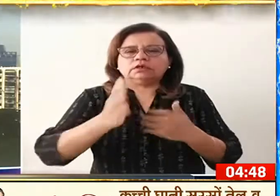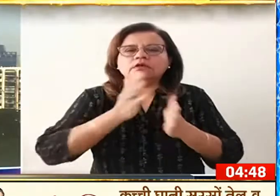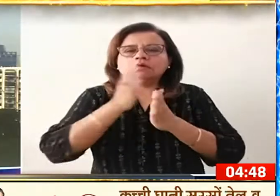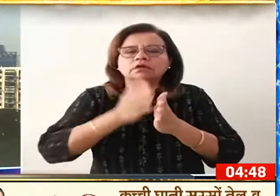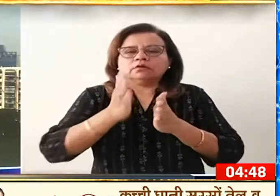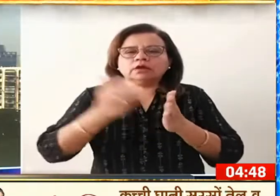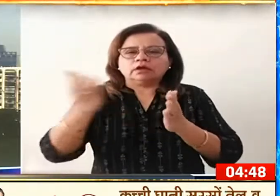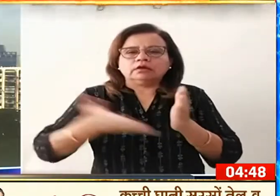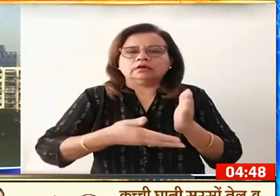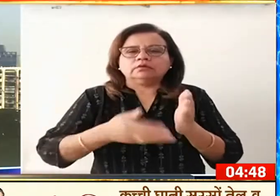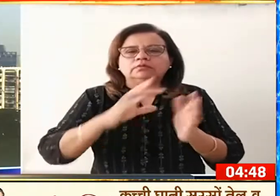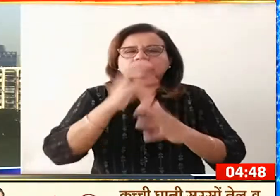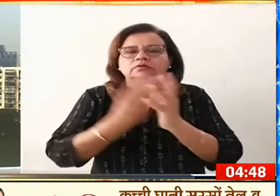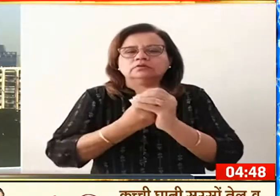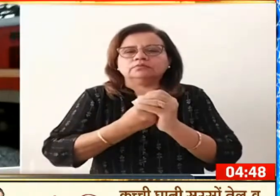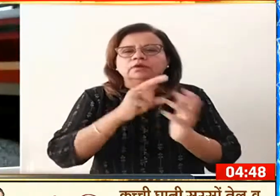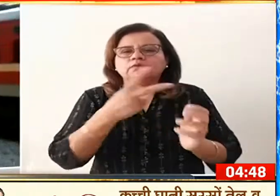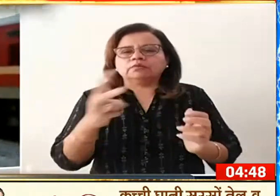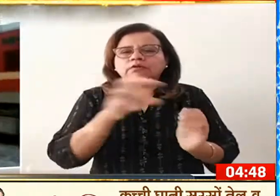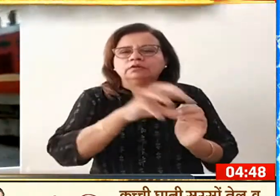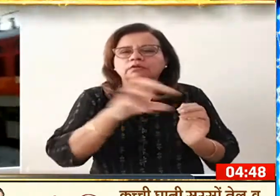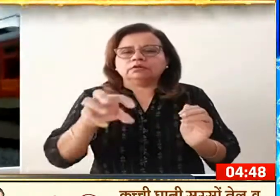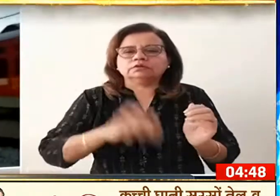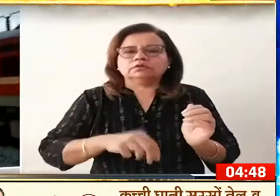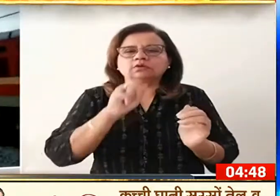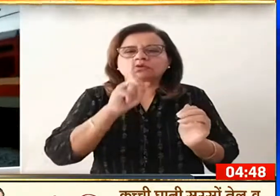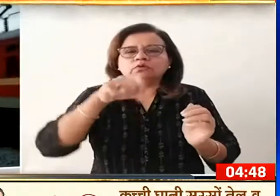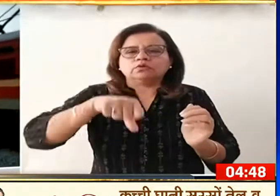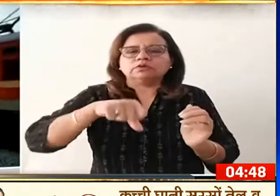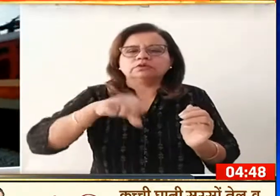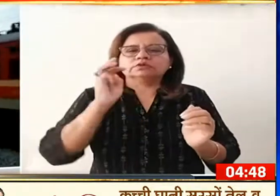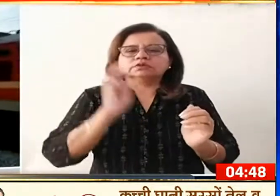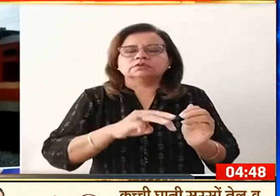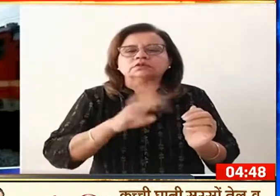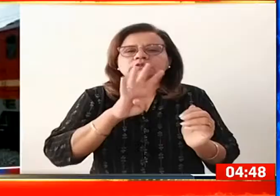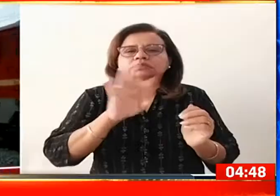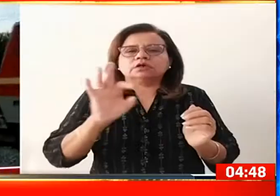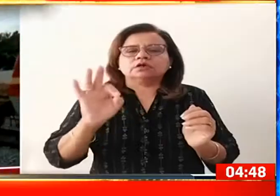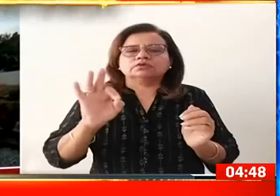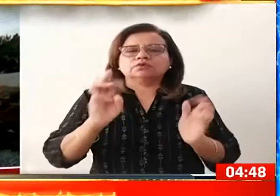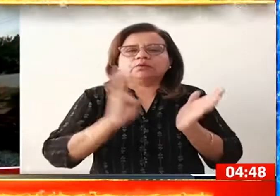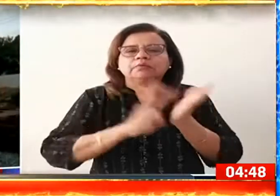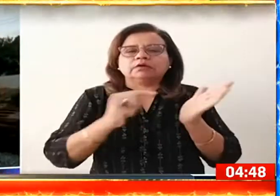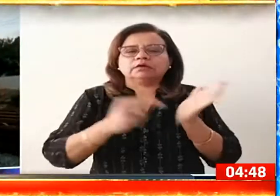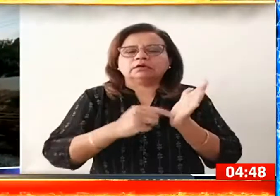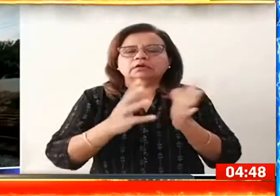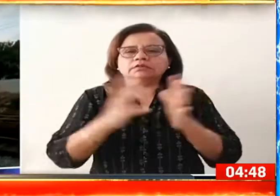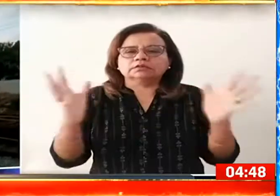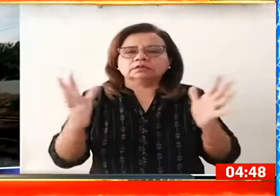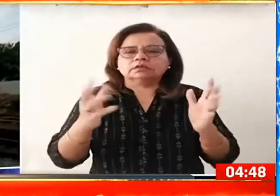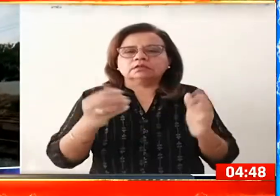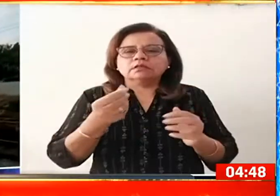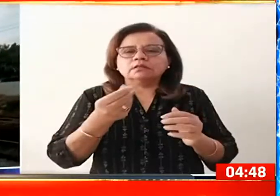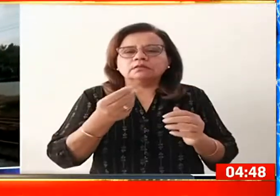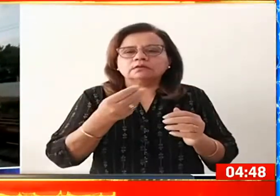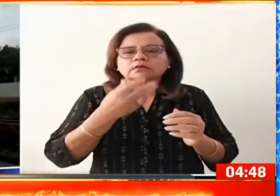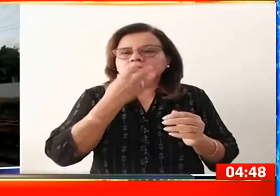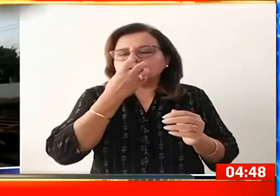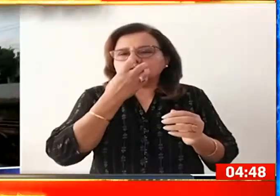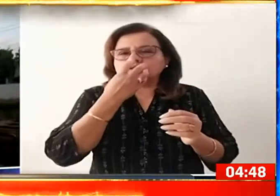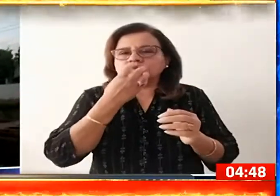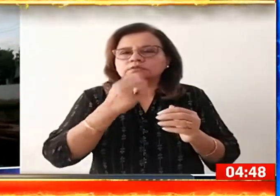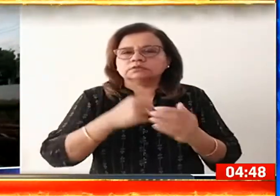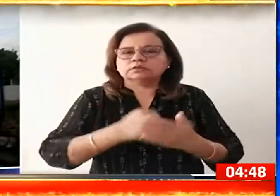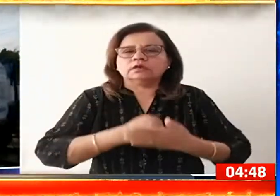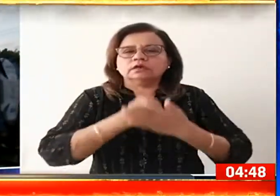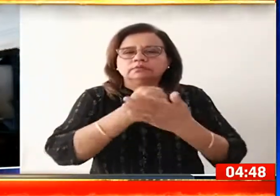तक देशबर के विभिन राजियों में 19,400 मिट्रिक टन से अधिक तरल चिकिस्ता ऑक्सिजन की आपूर्ती